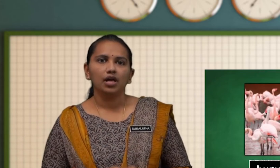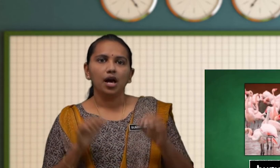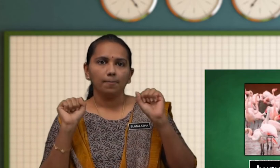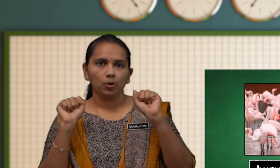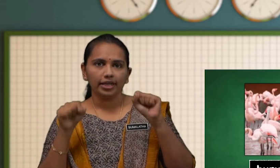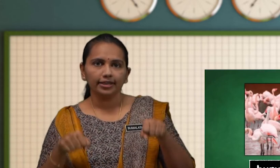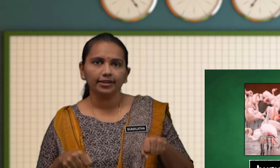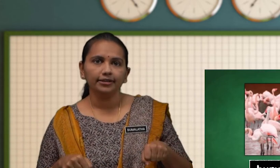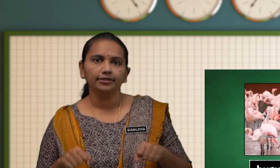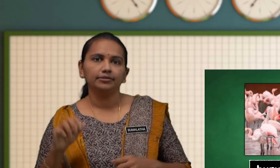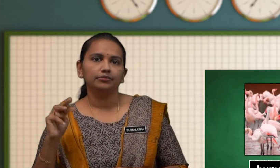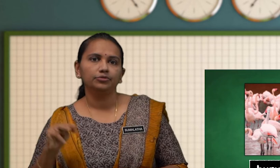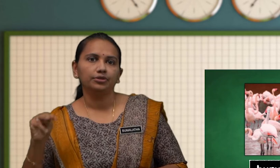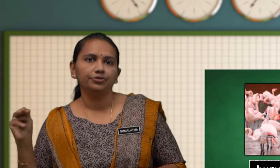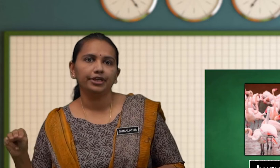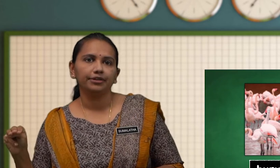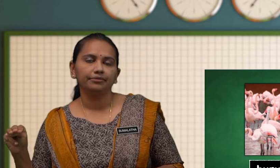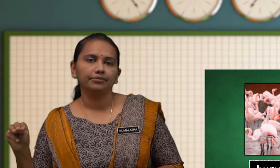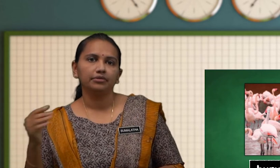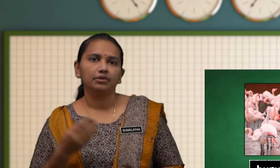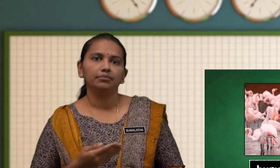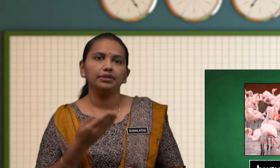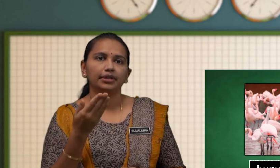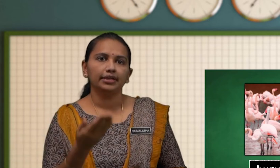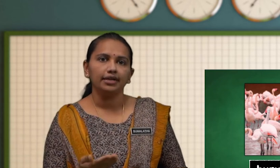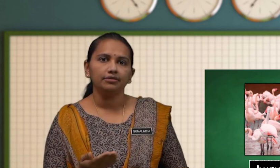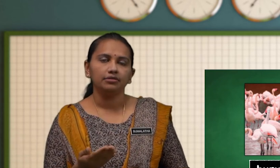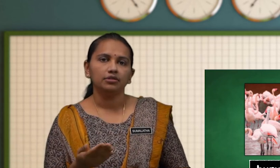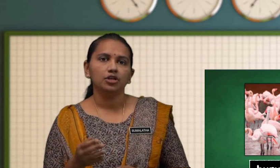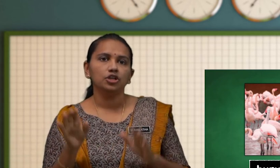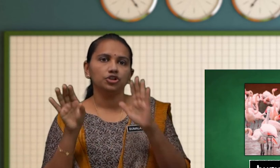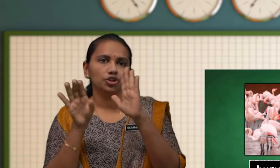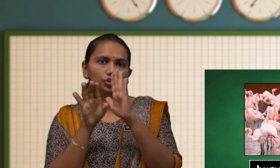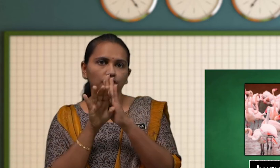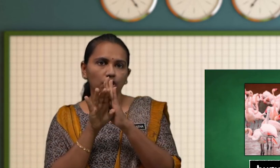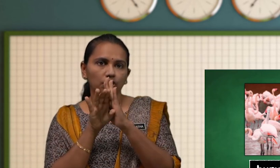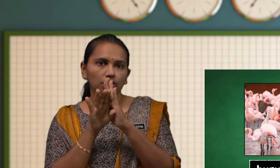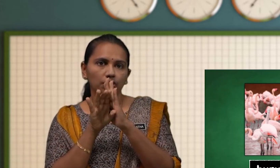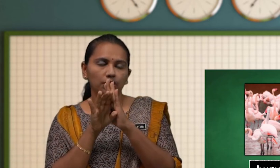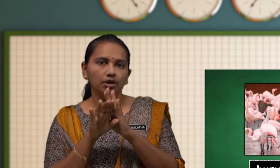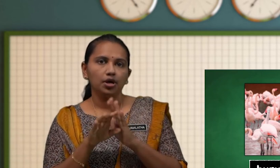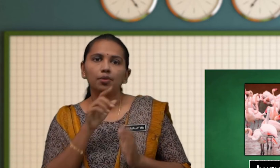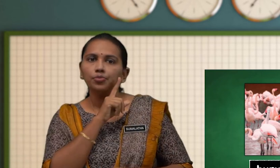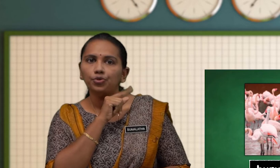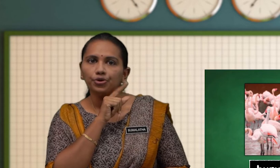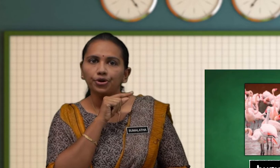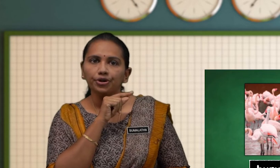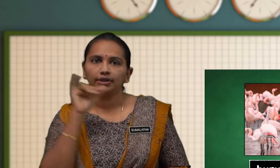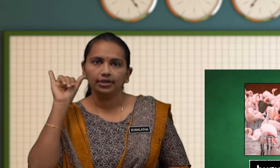Bolehkah Murid-murid Berikan Contoh Burung